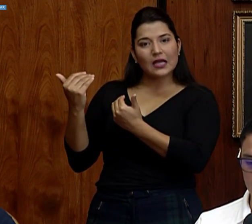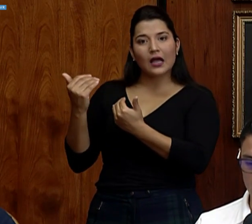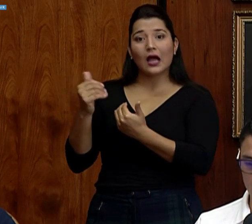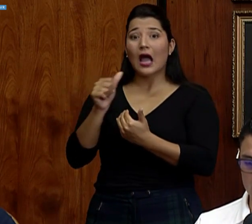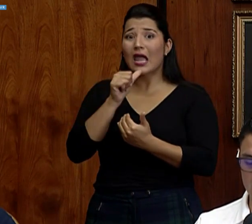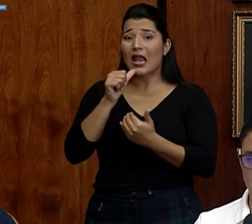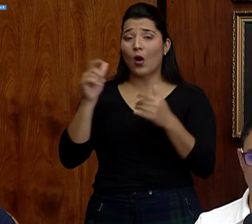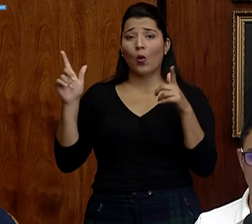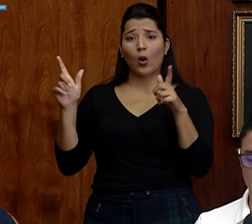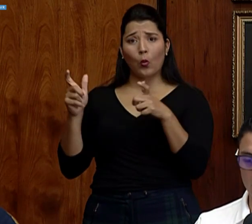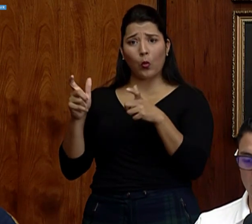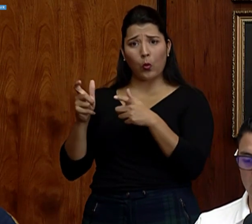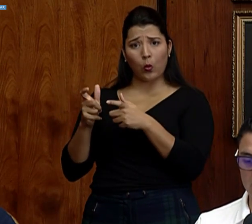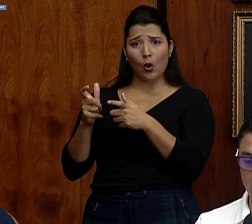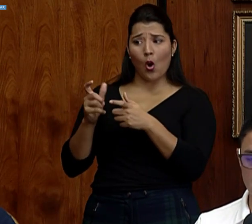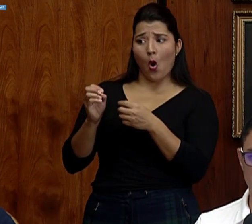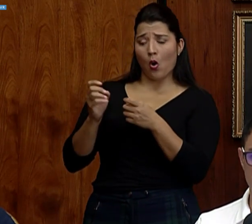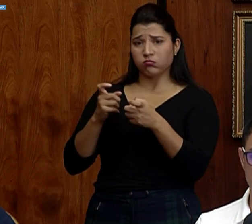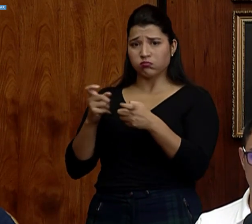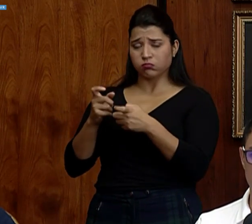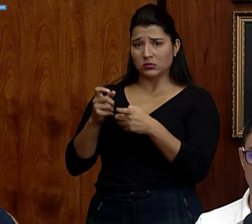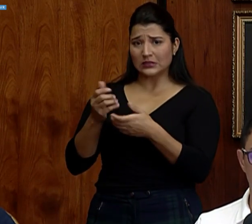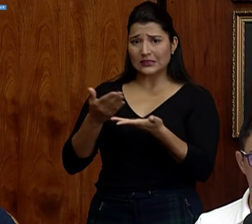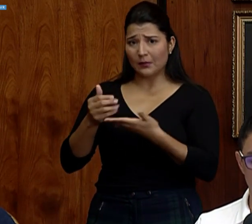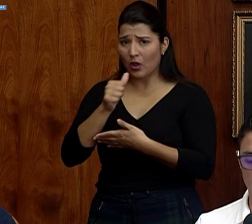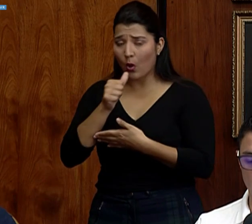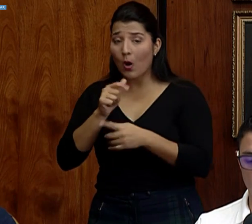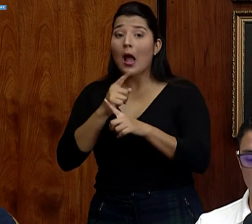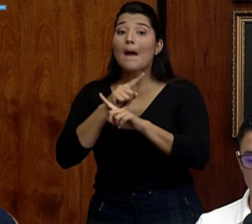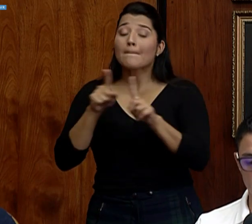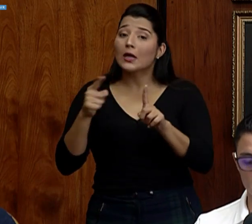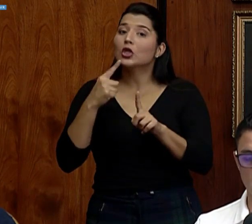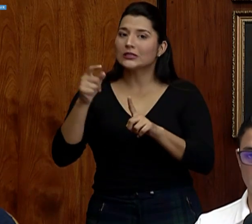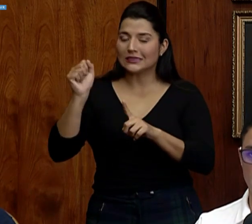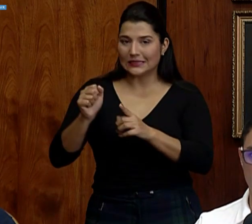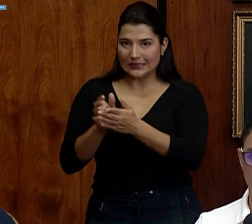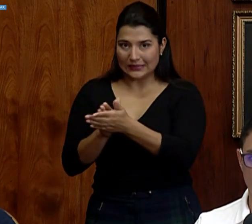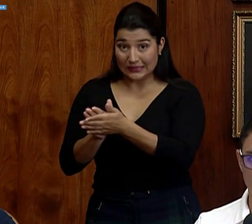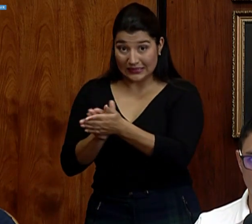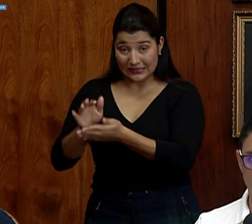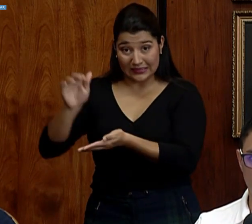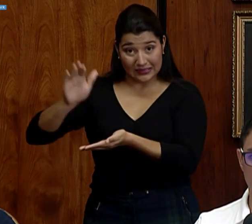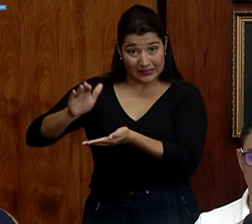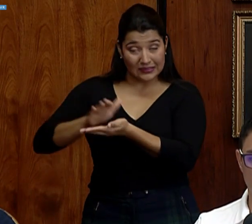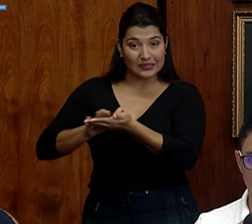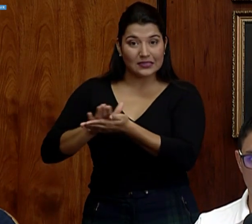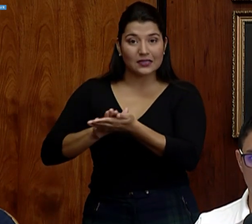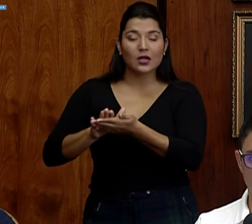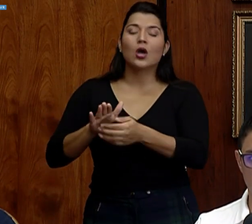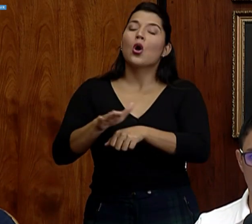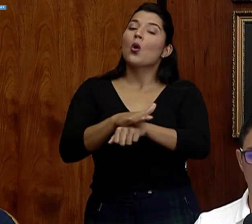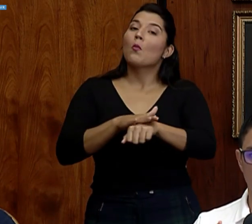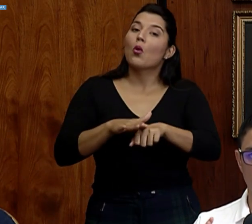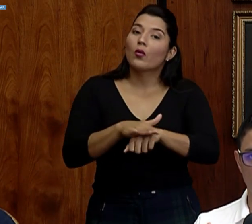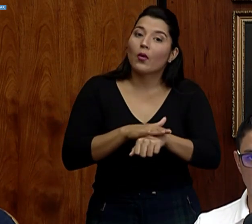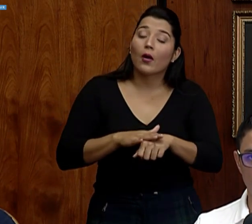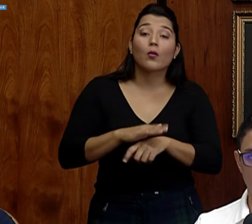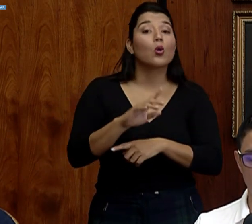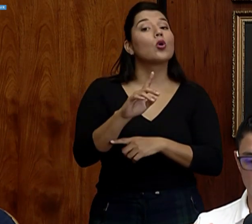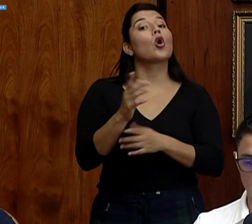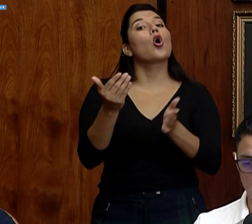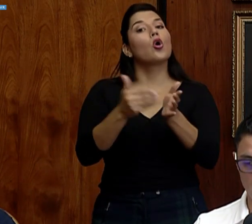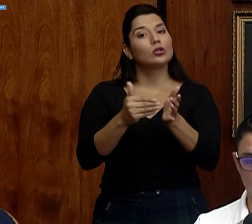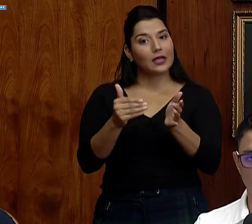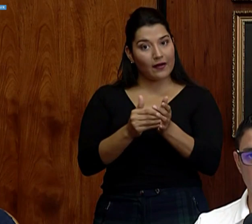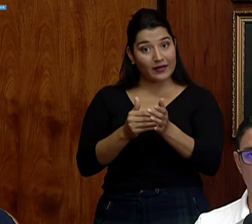está disminuyendo, está escaseando en algunos lugares, me indica que se están lavando las manos, pero por favor, insisto en el llamado, no nos lavemos las manos con el